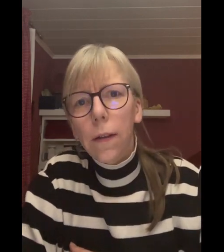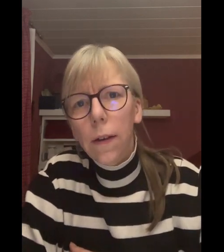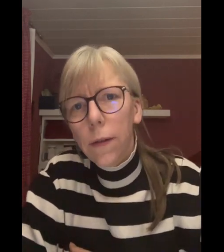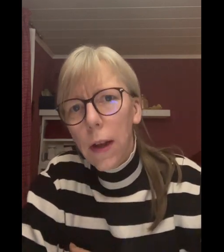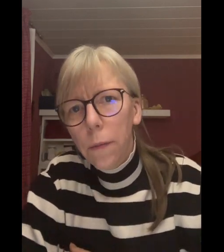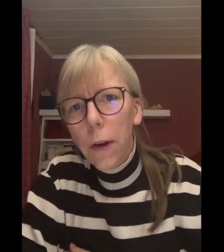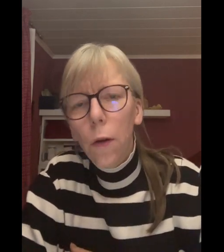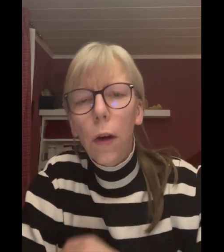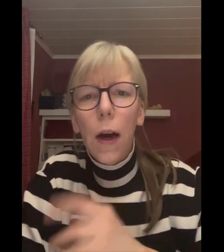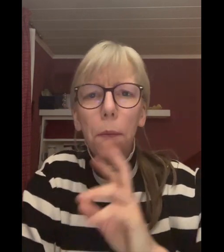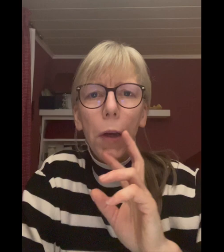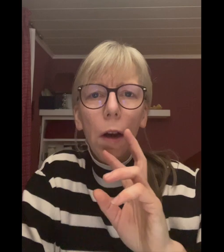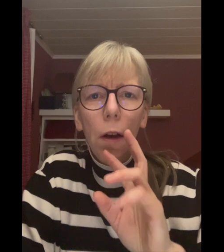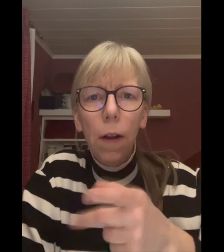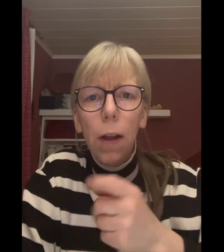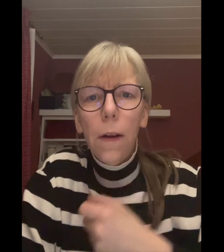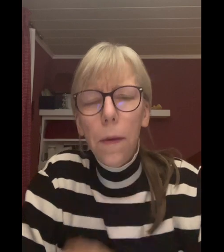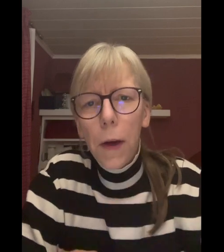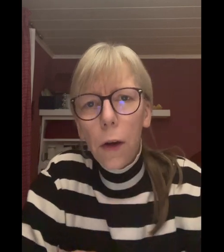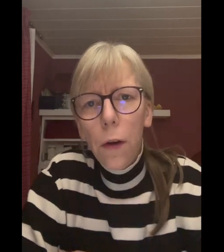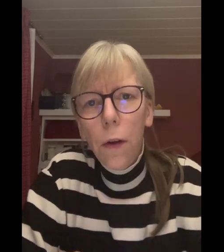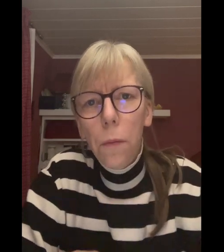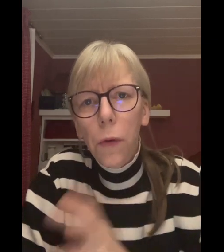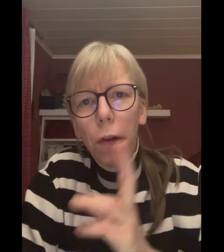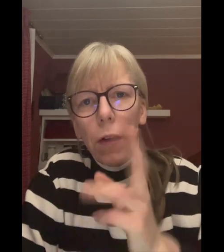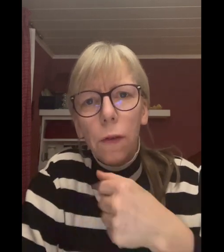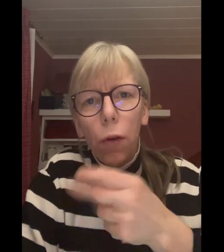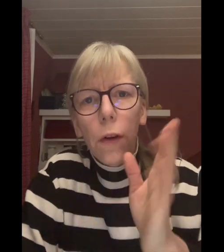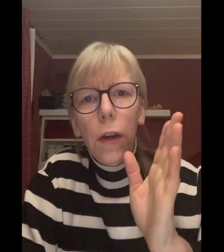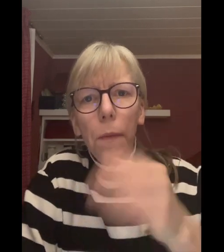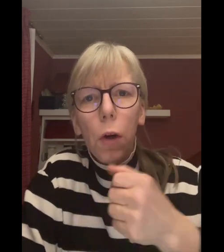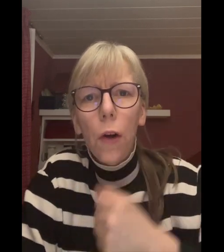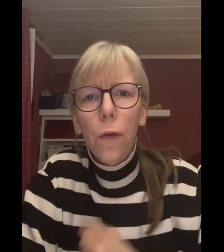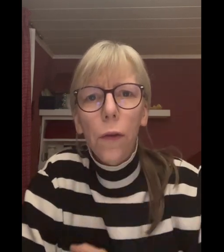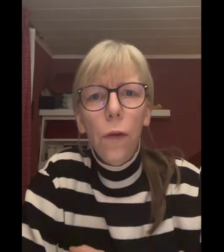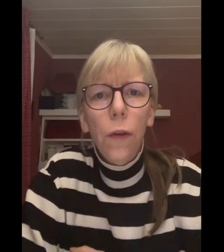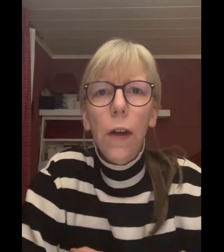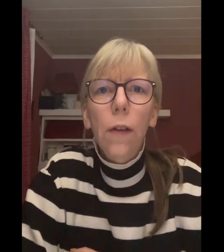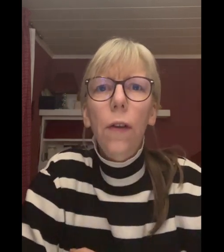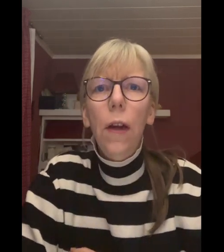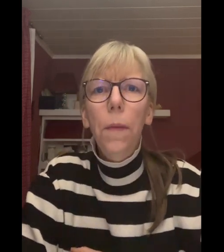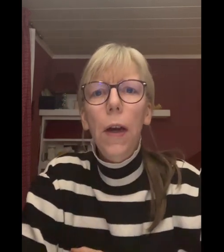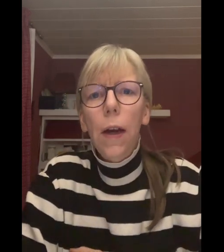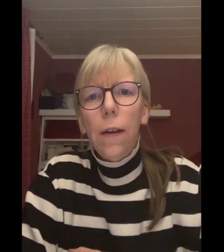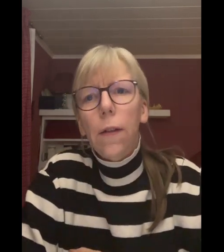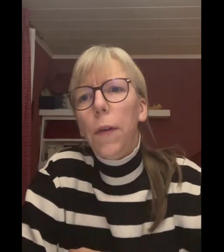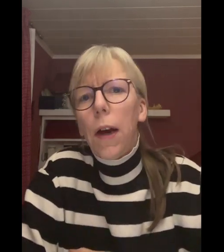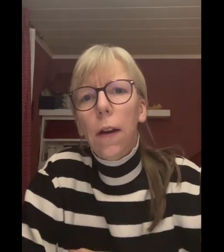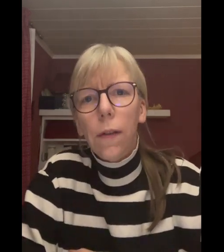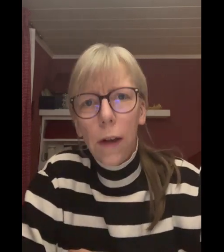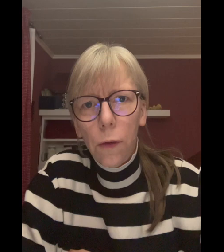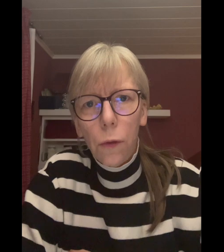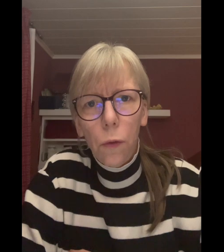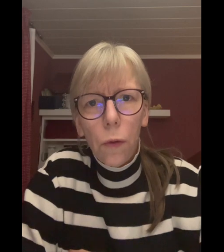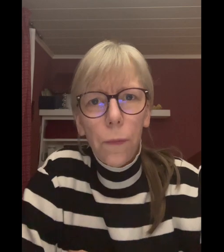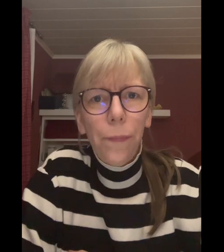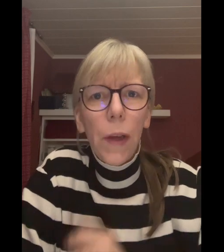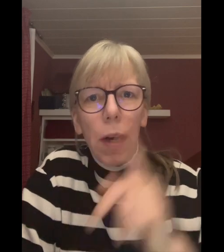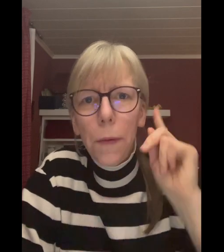es eine Empfehlung gab, ja, er könne, muss nicht das Teure nehmen, er könne auch was günstigeres nehmen. Das wäre alles genauso gut. Und dann habe ich